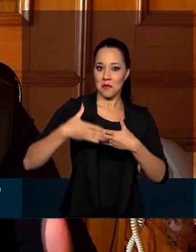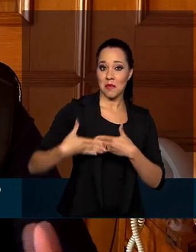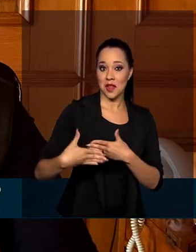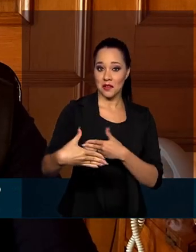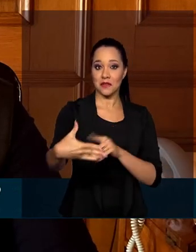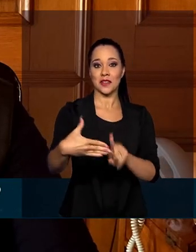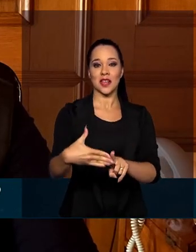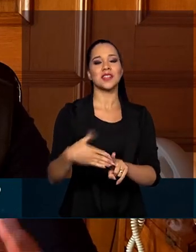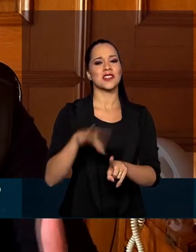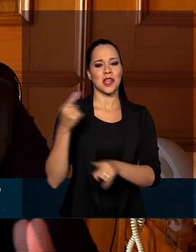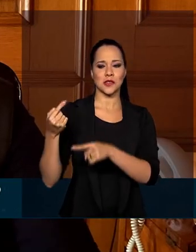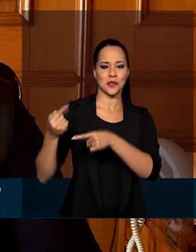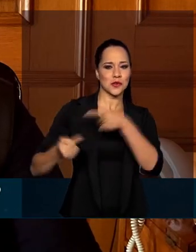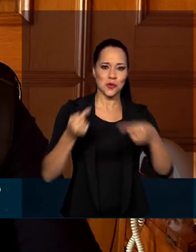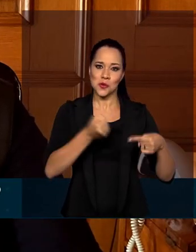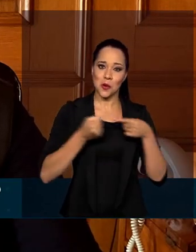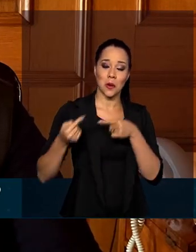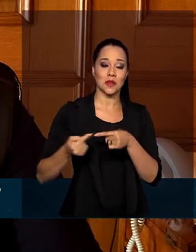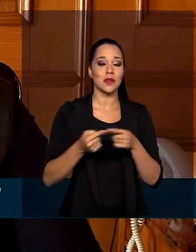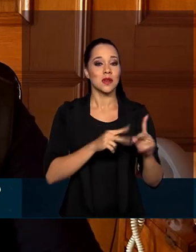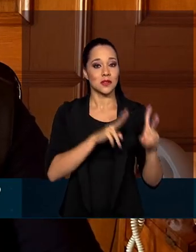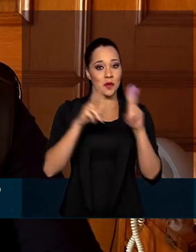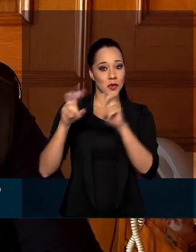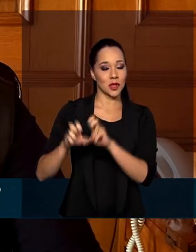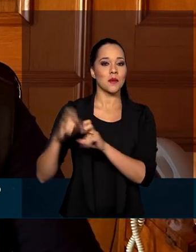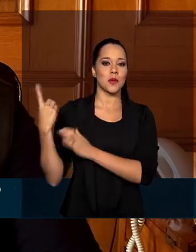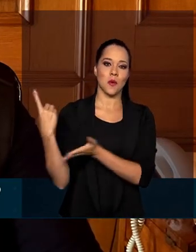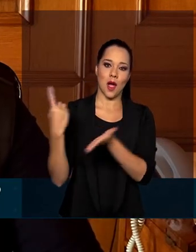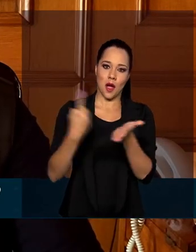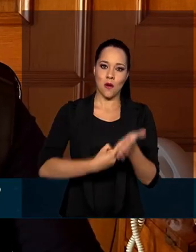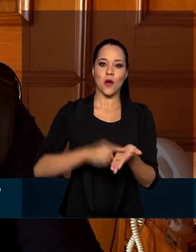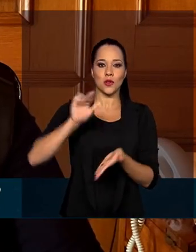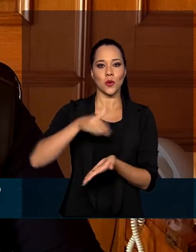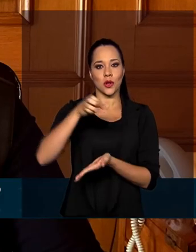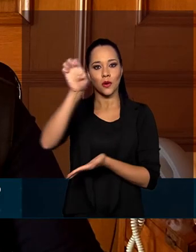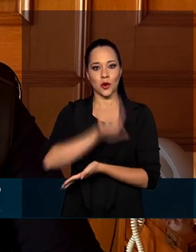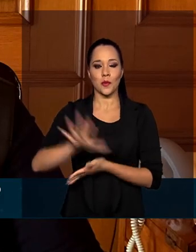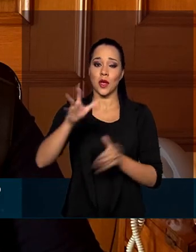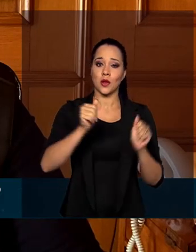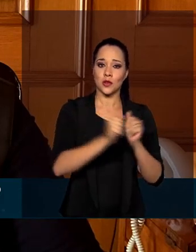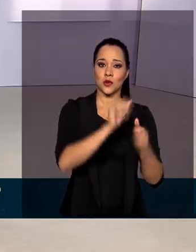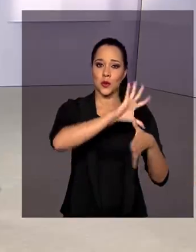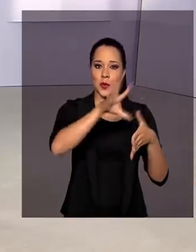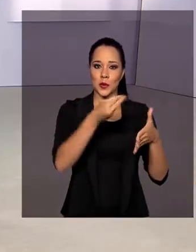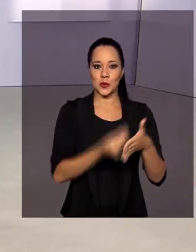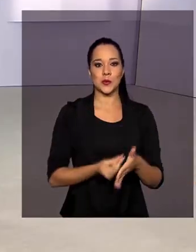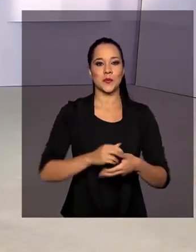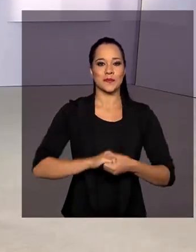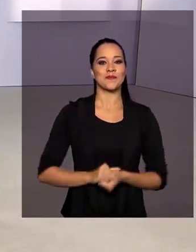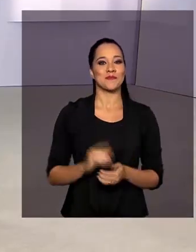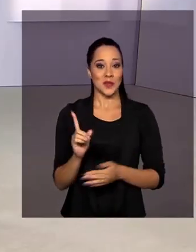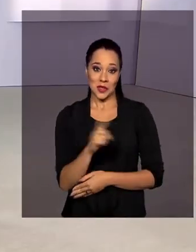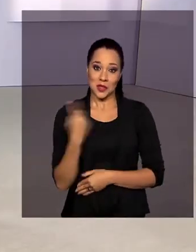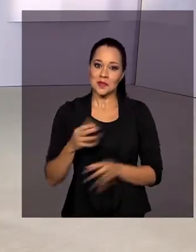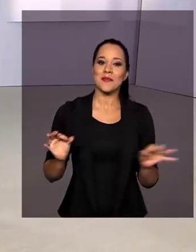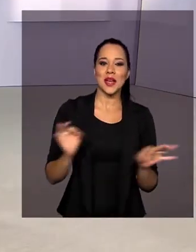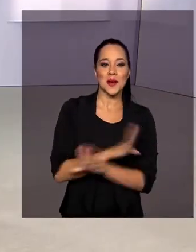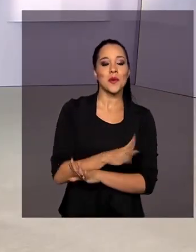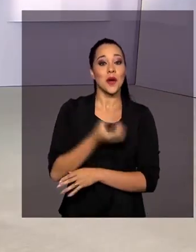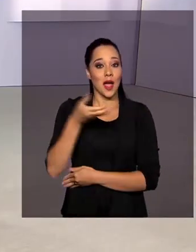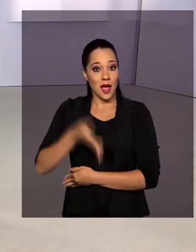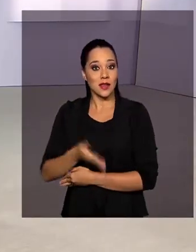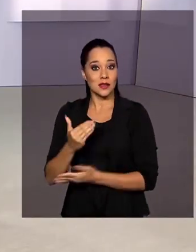frente, nas discussões sobre o acordo União Europeia-Mercosul. A gente fica por aqui.